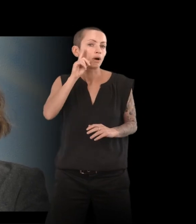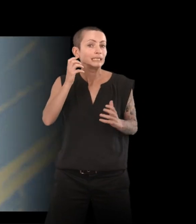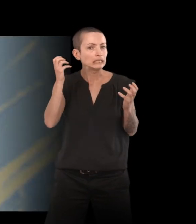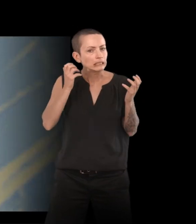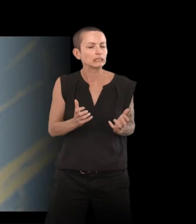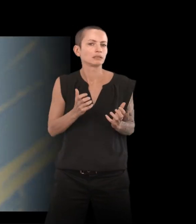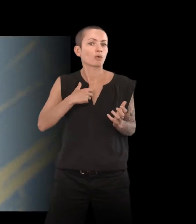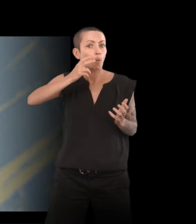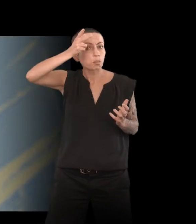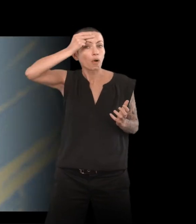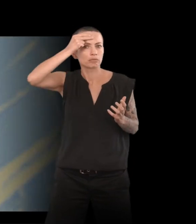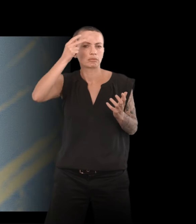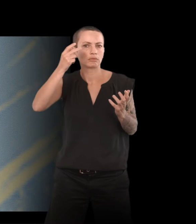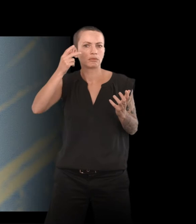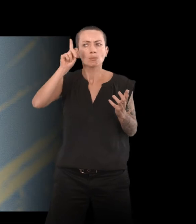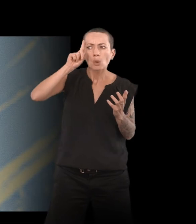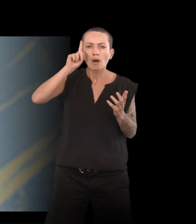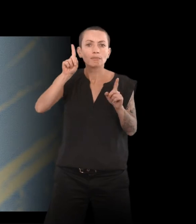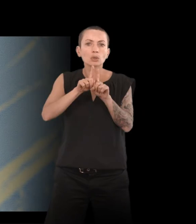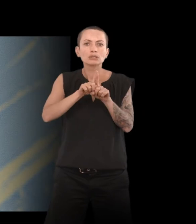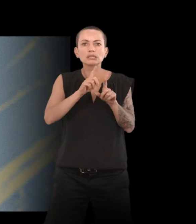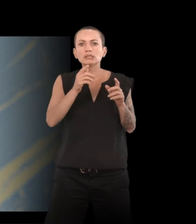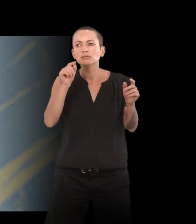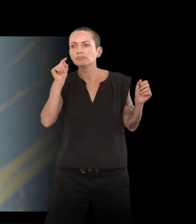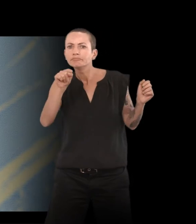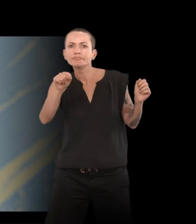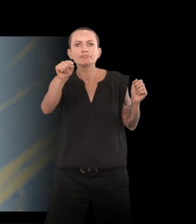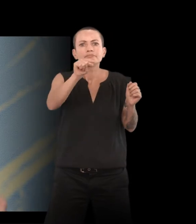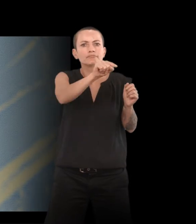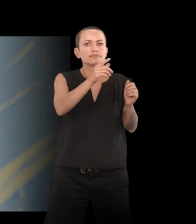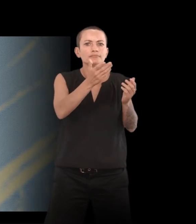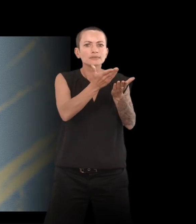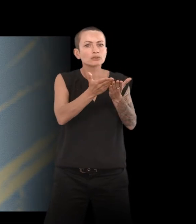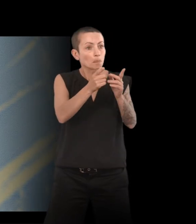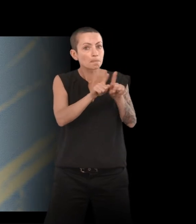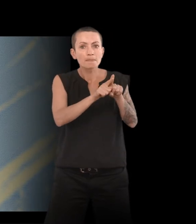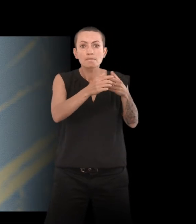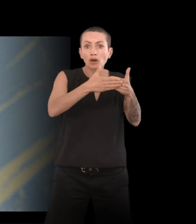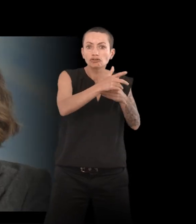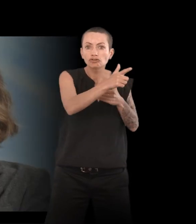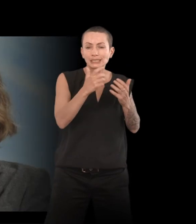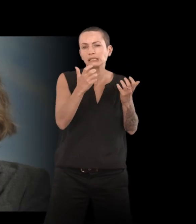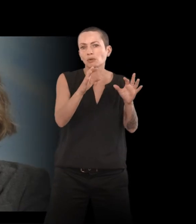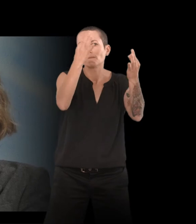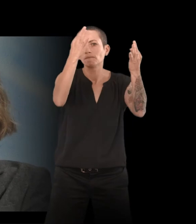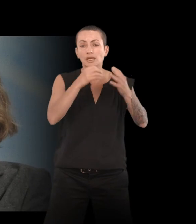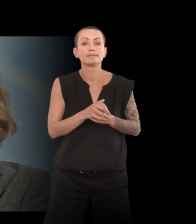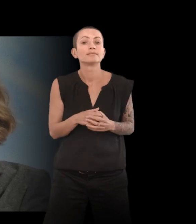mais aussi on veut trouver ceux qui sont, d'une manière ou d'une autre, dans des situations similaires à la nôtre. Oui, parce qu'il y a